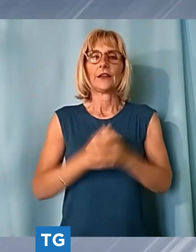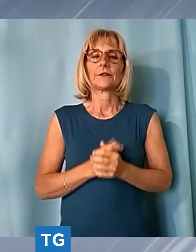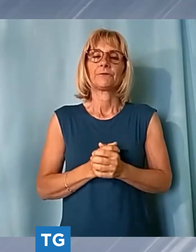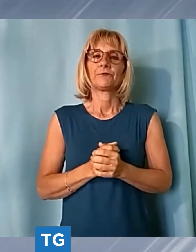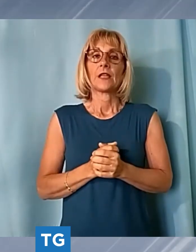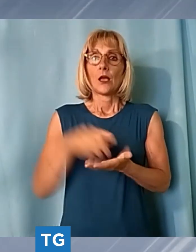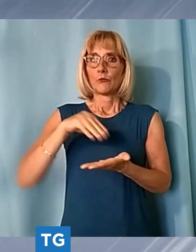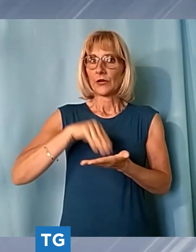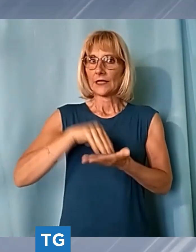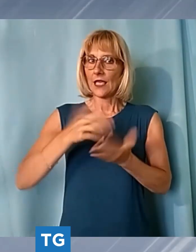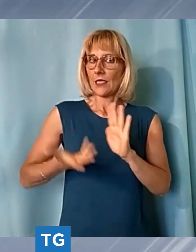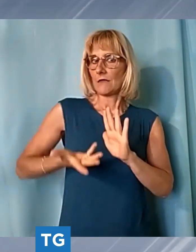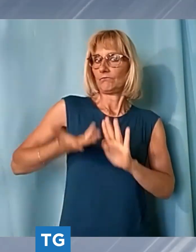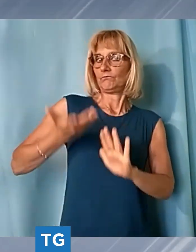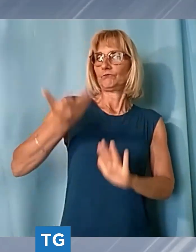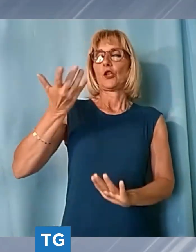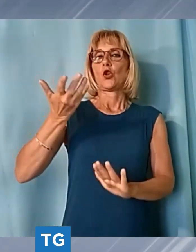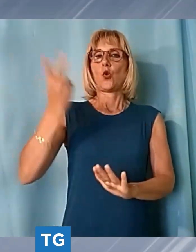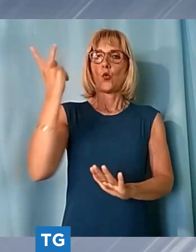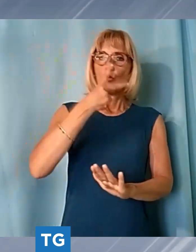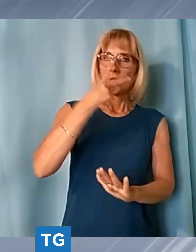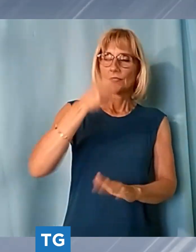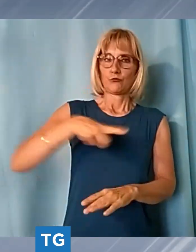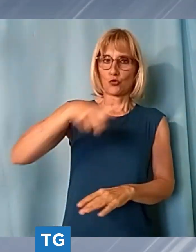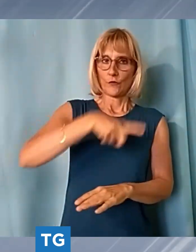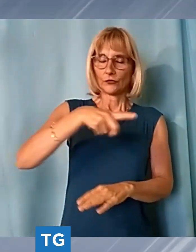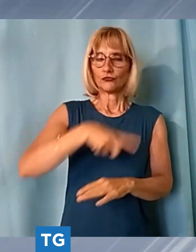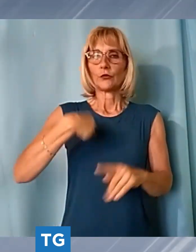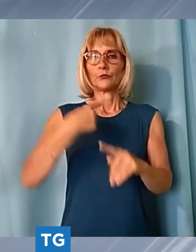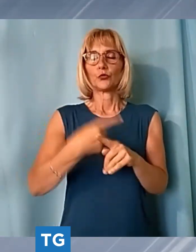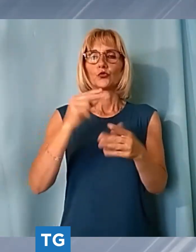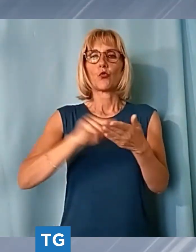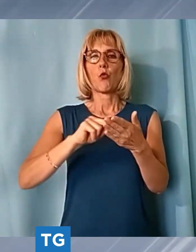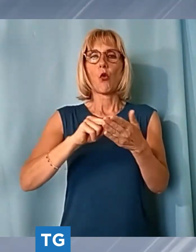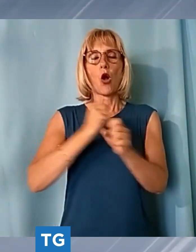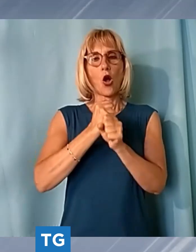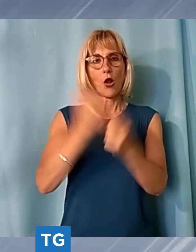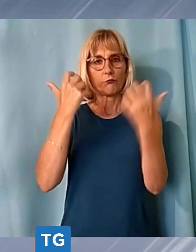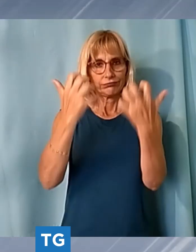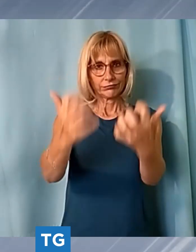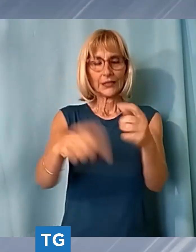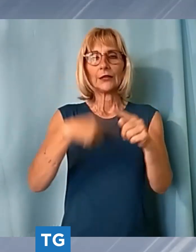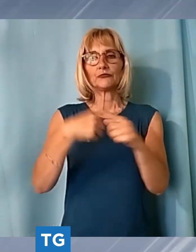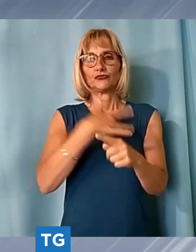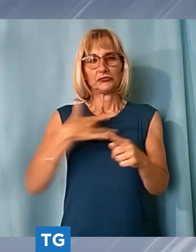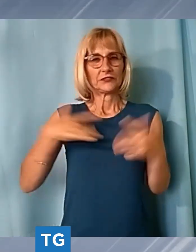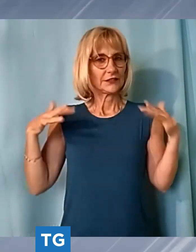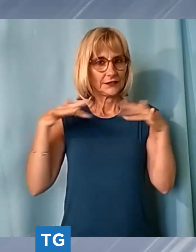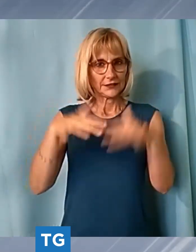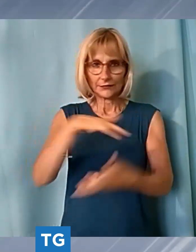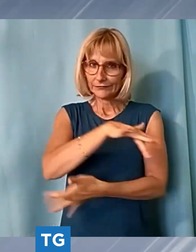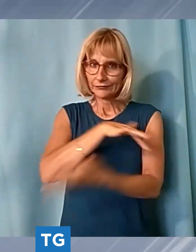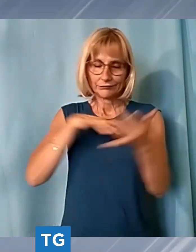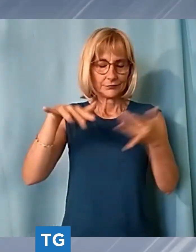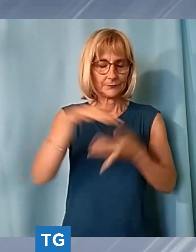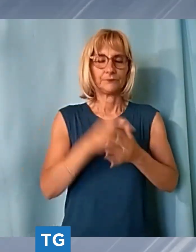cariche lucchesi e provinciali una rappresentanza delle scuole e tanti cittadini la mattinata iniziata con l'ingresso in piazza dei